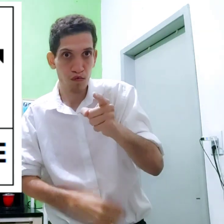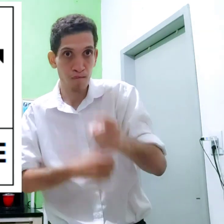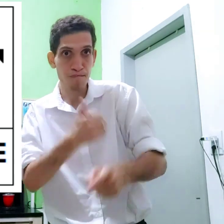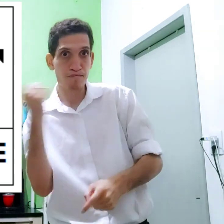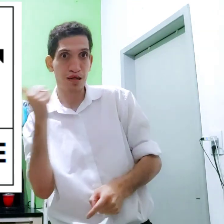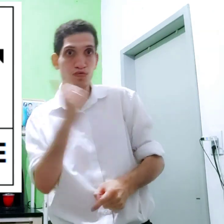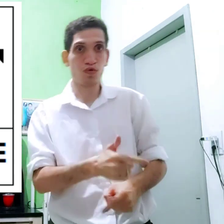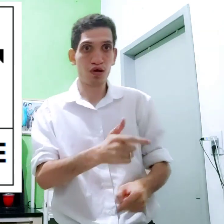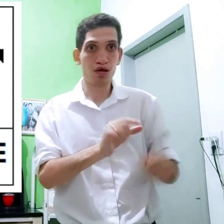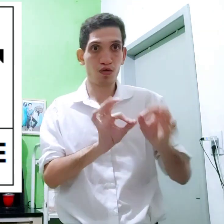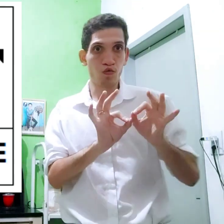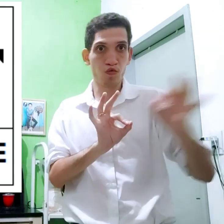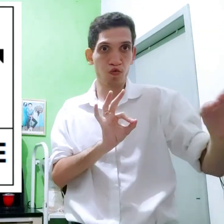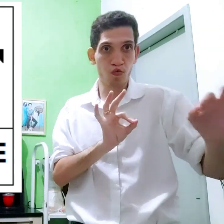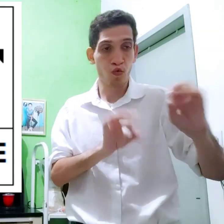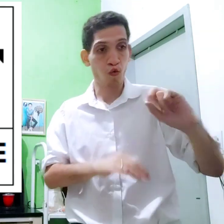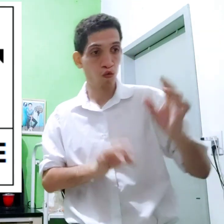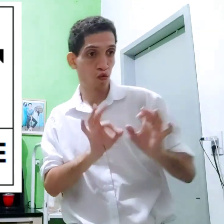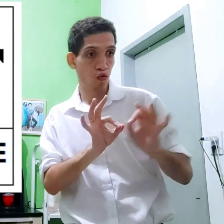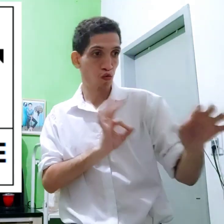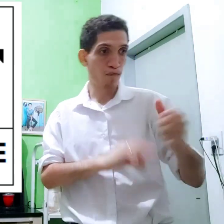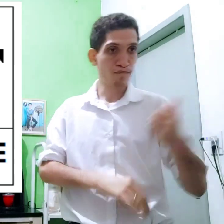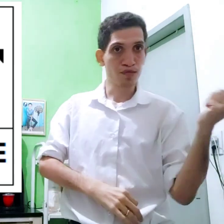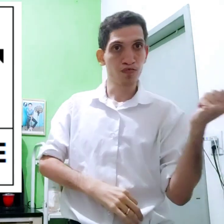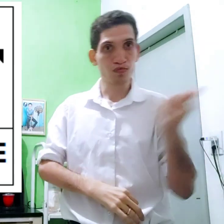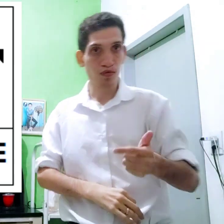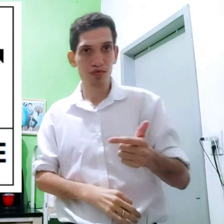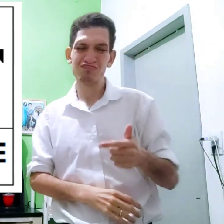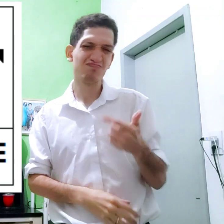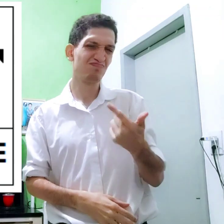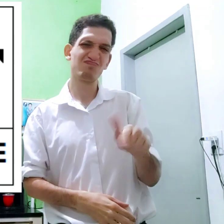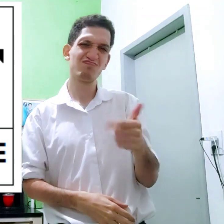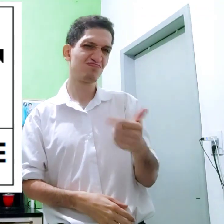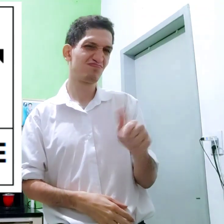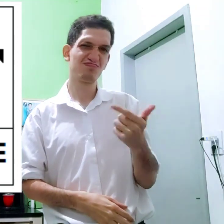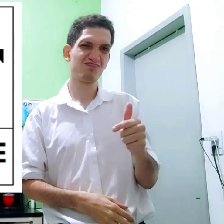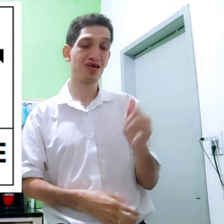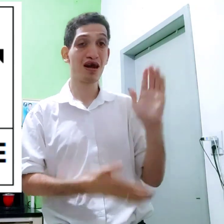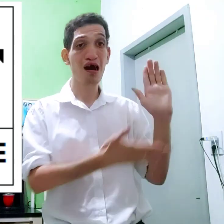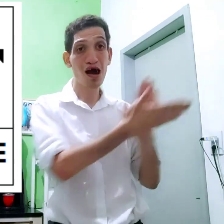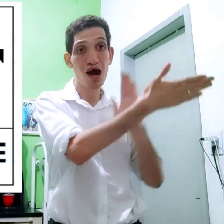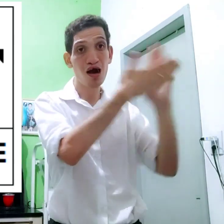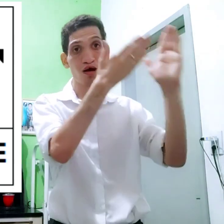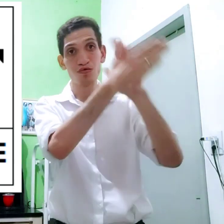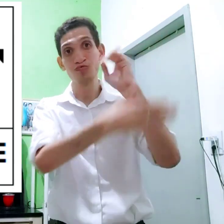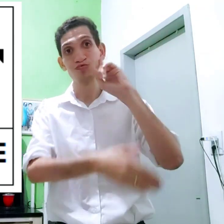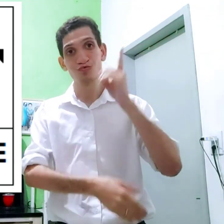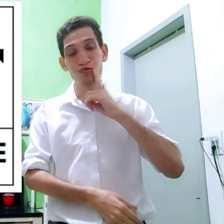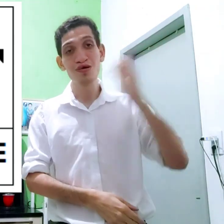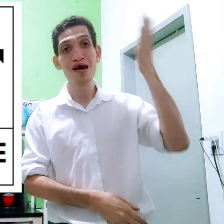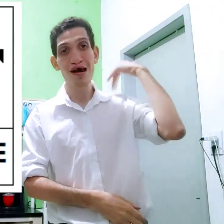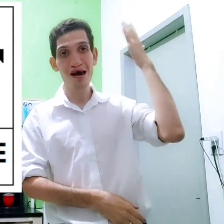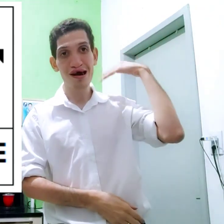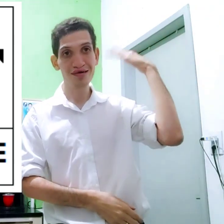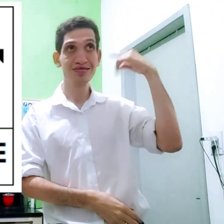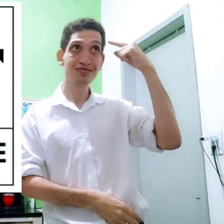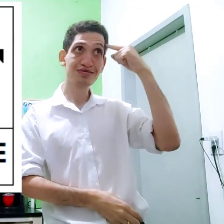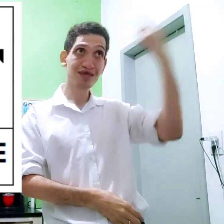sinal quer dizer mais longe do que esse sinal Ou esse sinal quer dizer mais longe do que isso Não Alguns